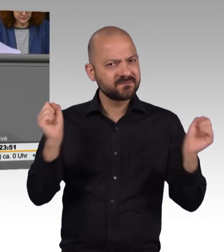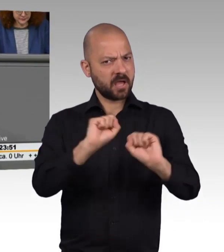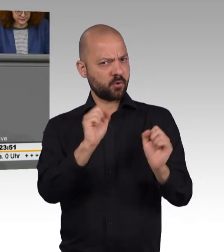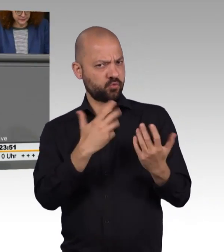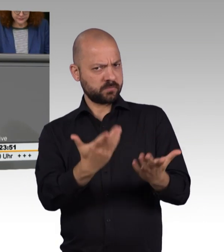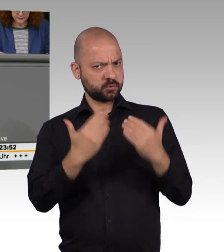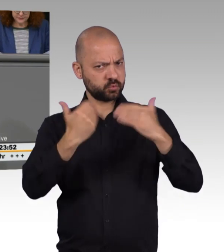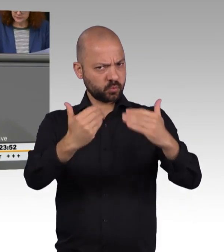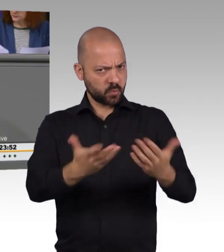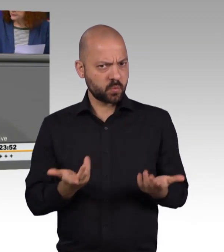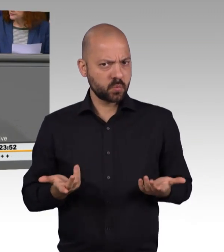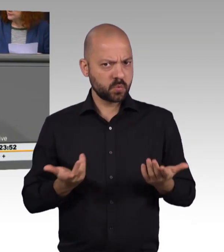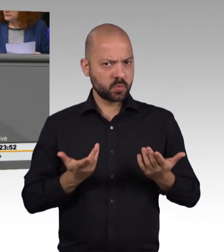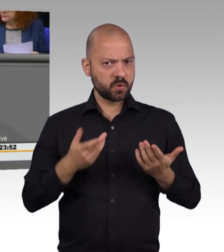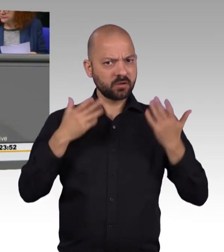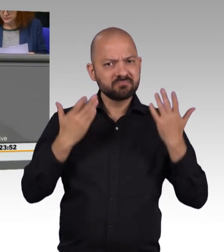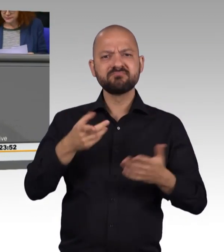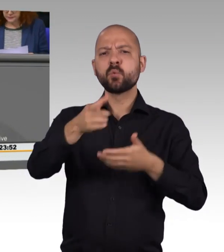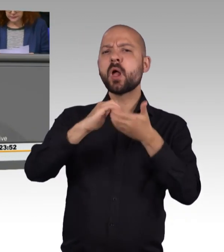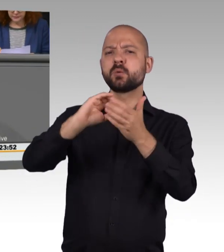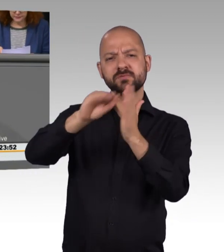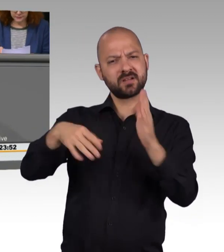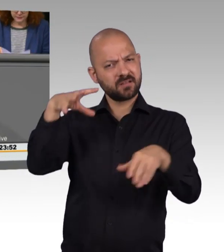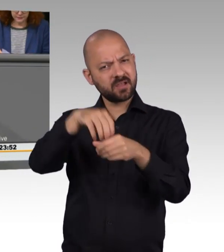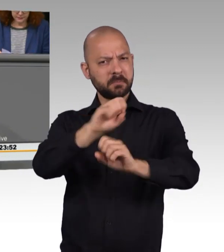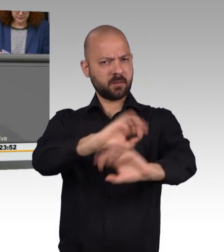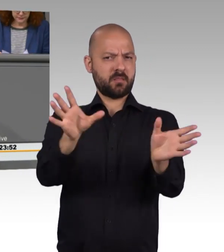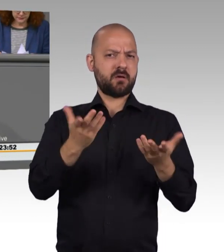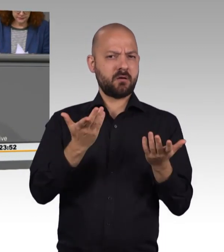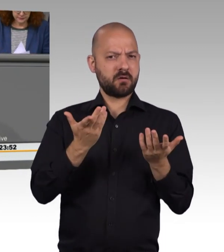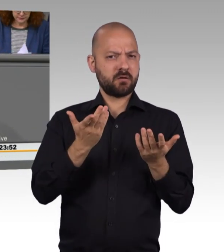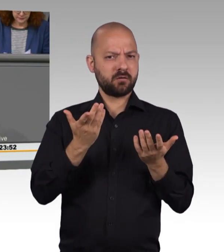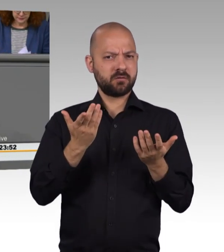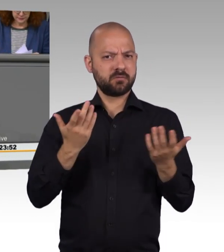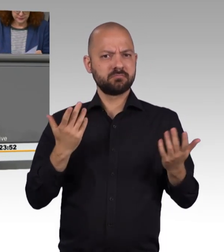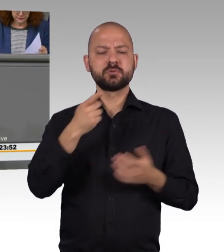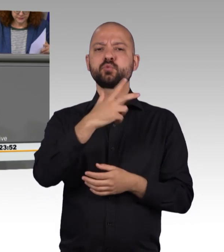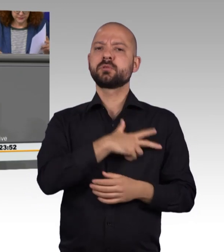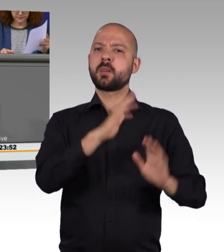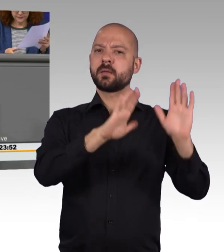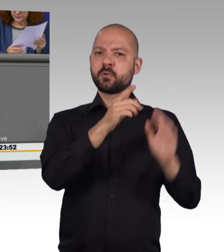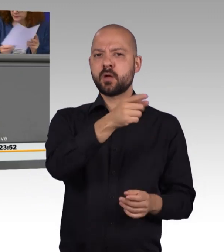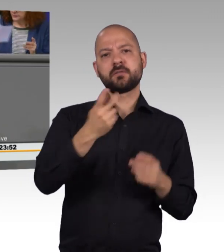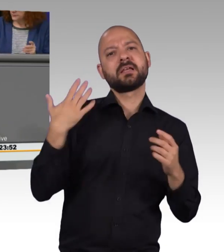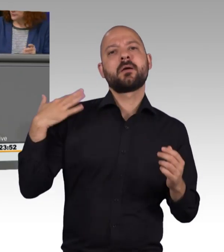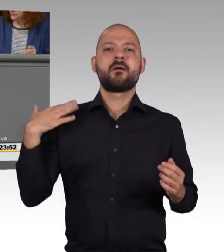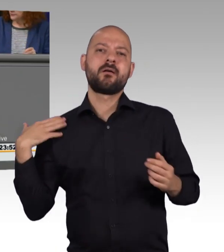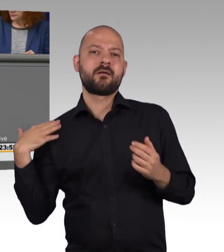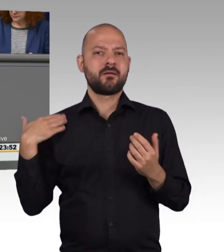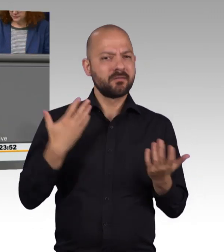ja einen Koalitionsvertrag mit einer klaren Aussage. Die Sozialdemokraten haben sich auf die Schulter geklopft, haben gesagt, jawohl, wir machen das. Steht im Koalitionsvertrag drin.